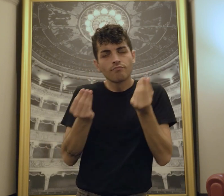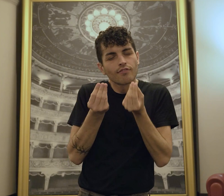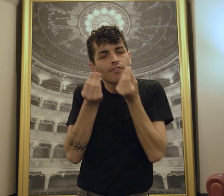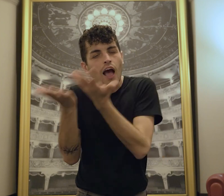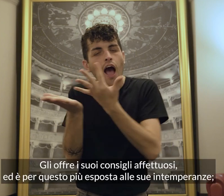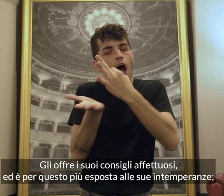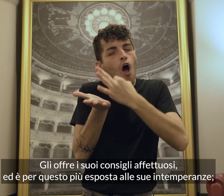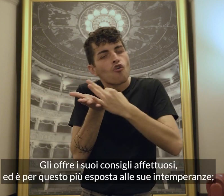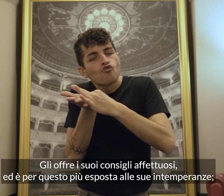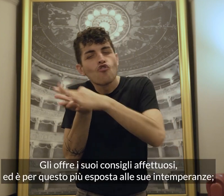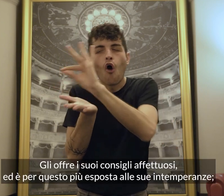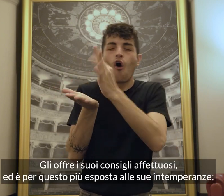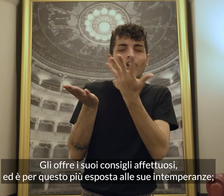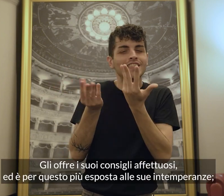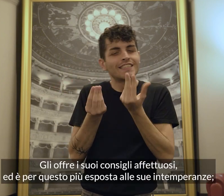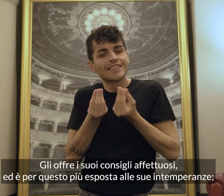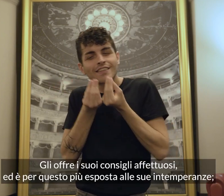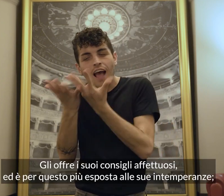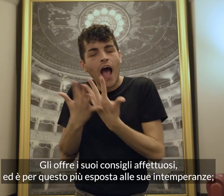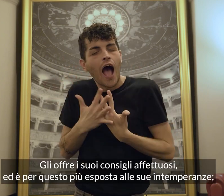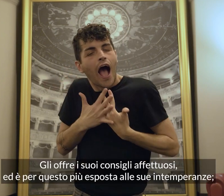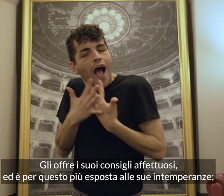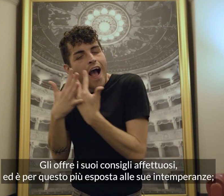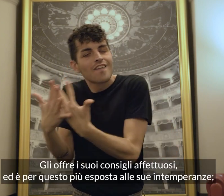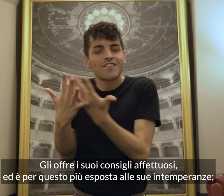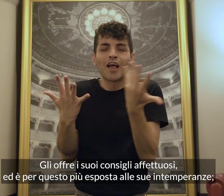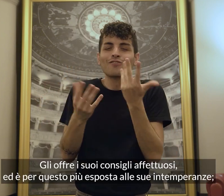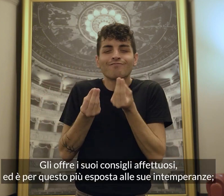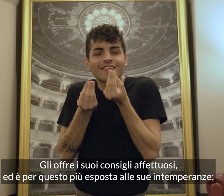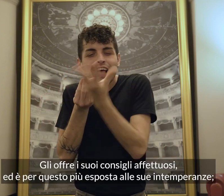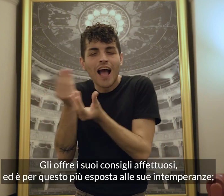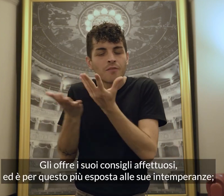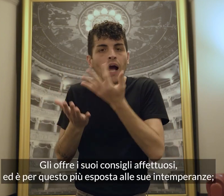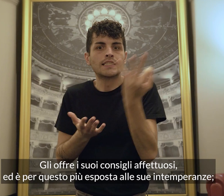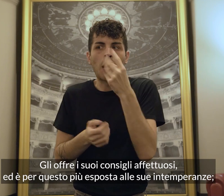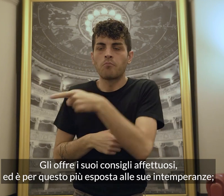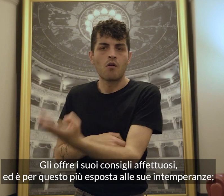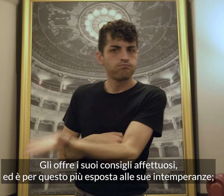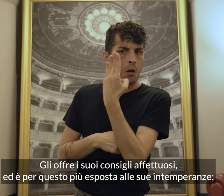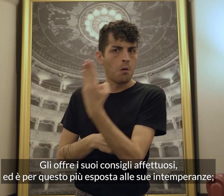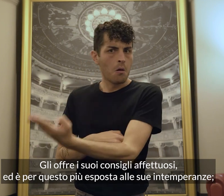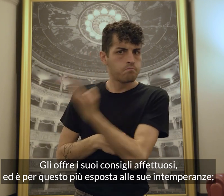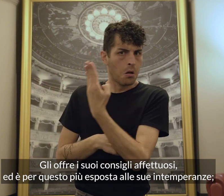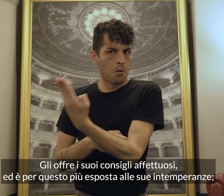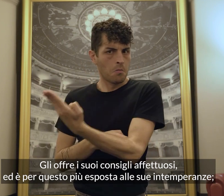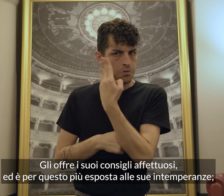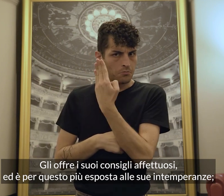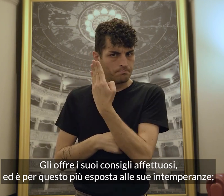Gli offre i suoi consigli affettuosi ed è per questo più esposta alle sue